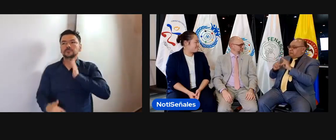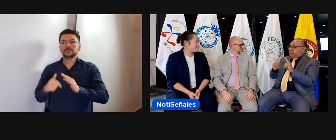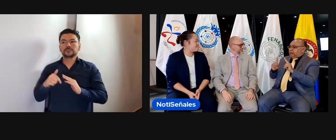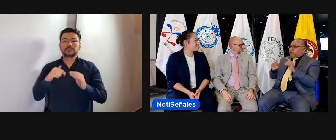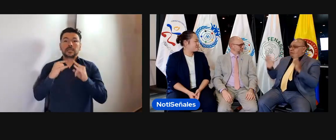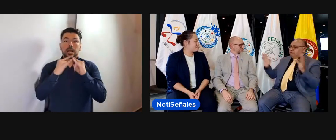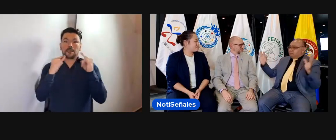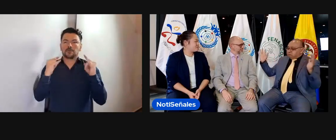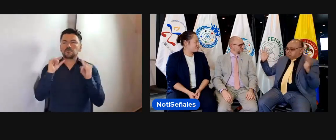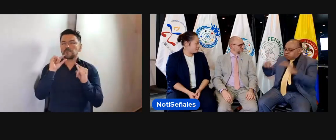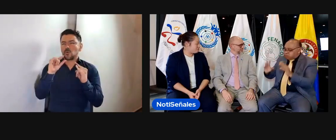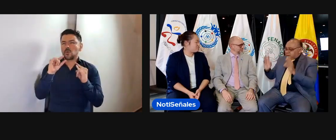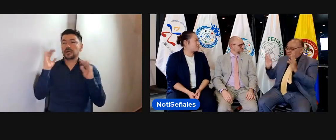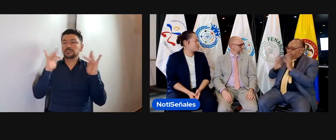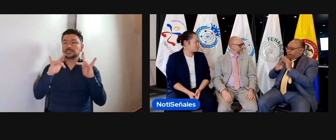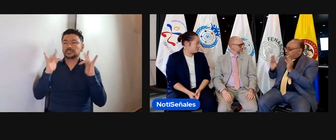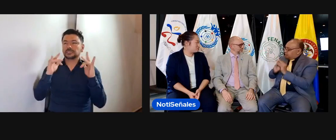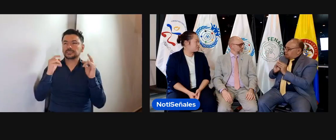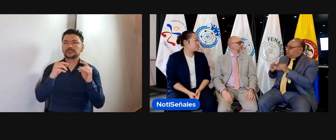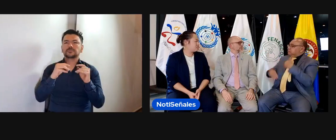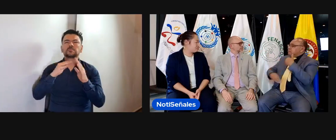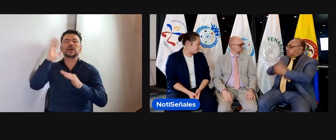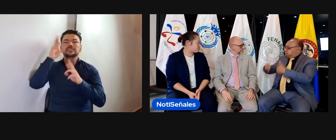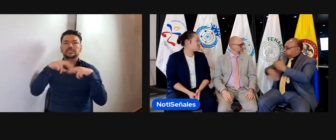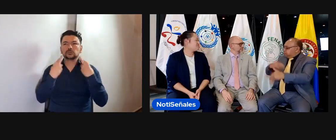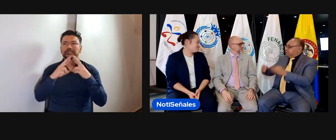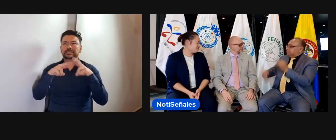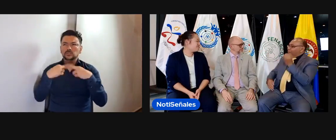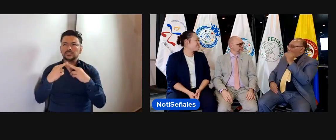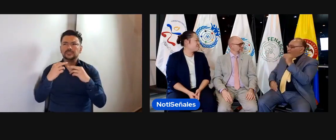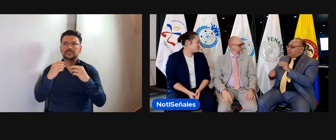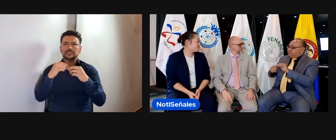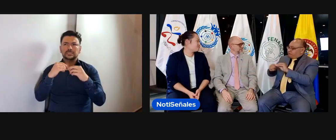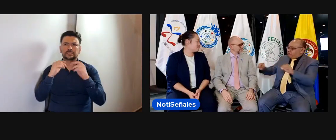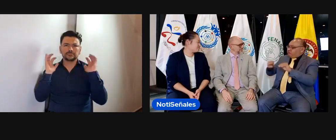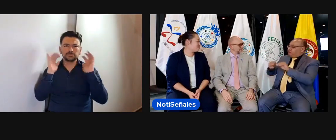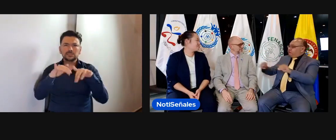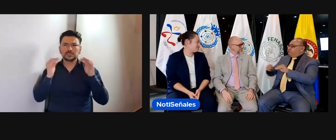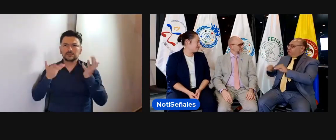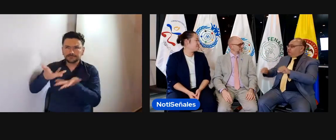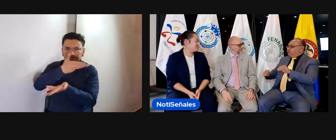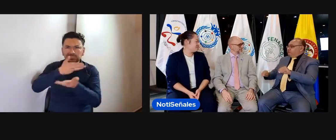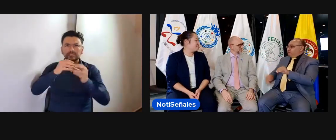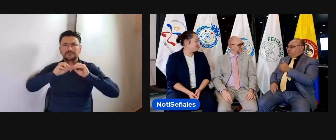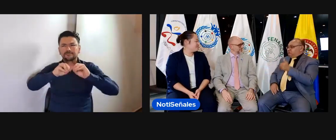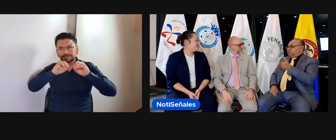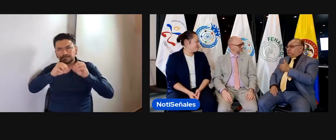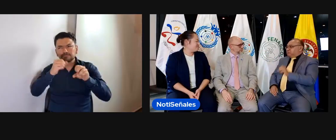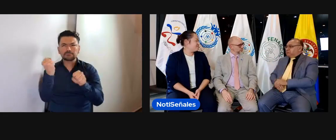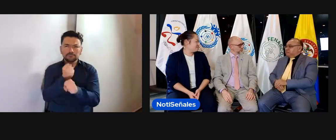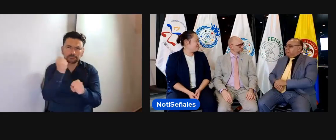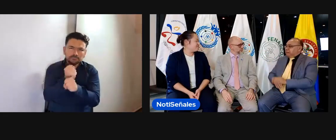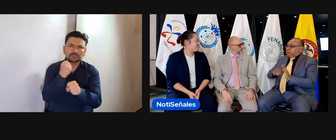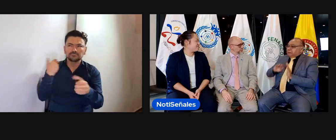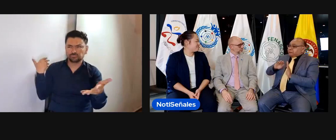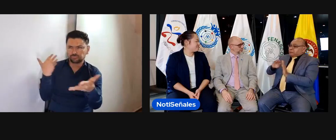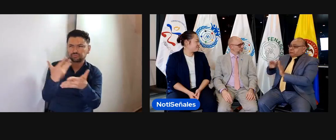Desde Fenascol hemos trabajado en los campamentos en menor proporción, pero hemos trabajado con los jóvenes, formando a jóvenes cada día